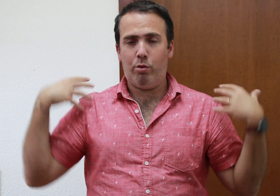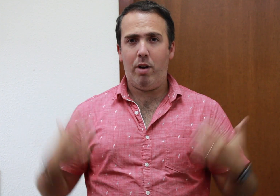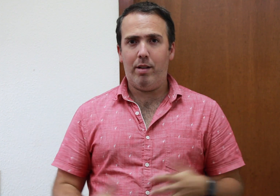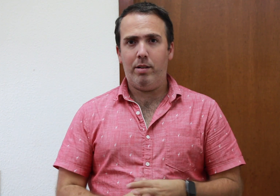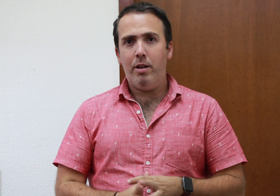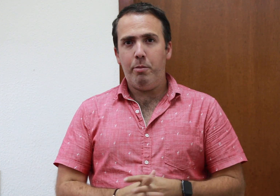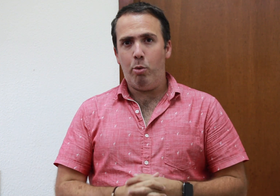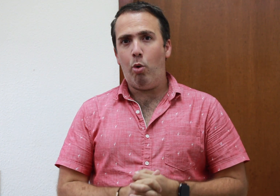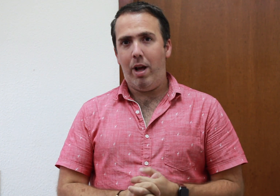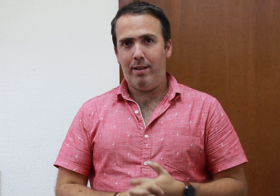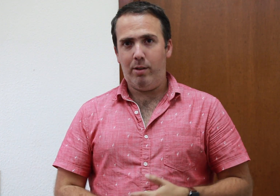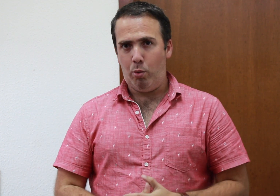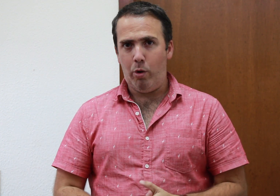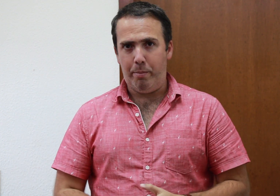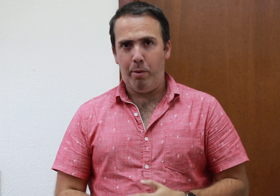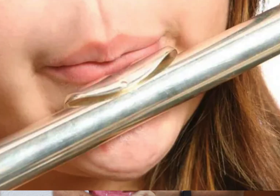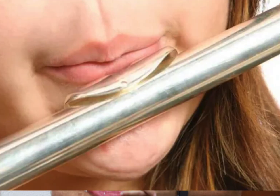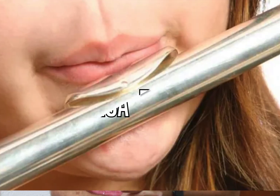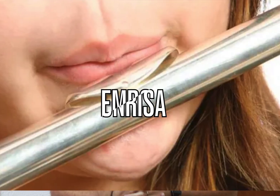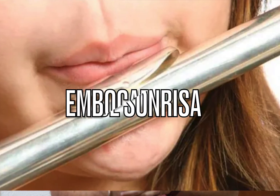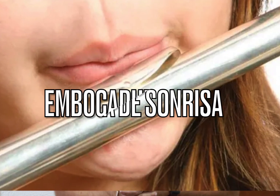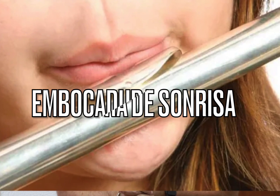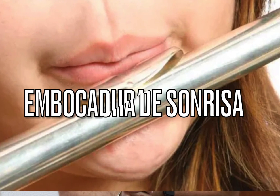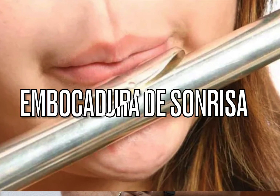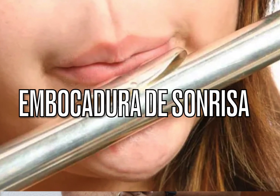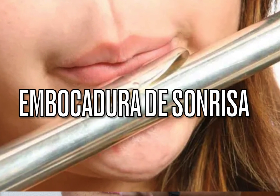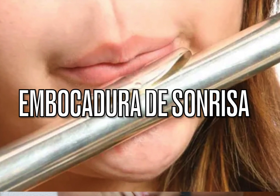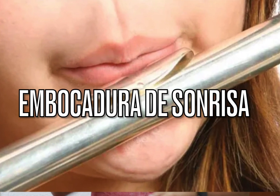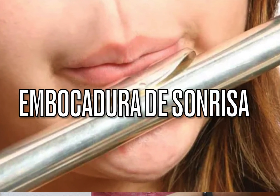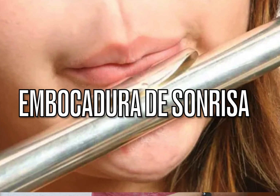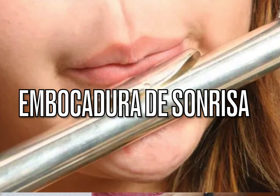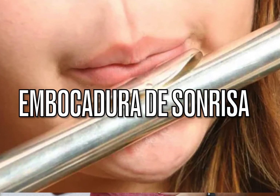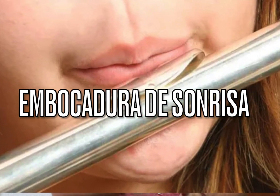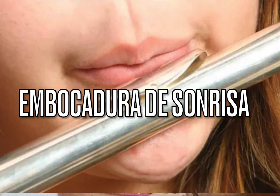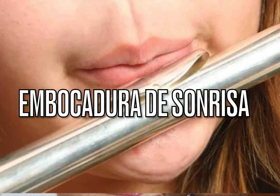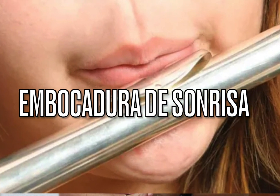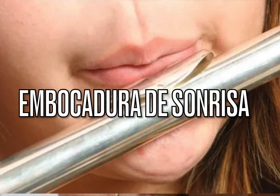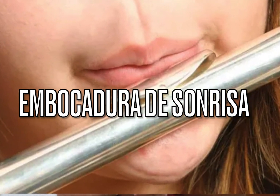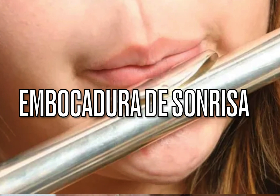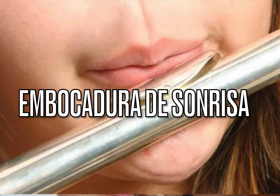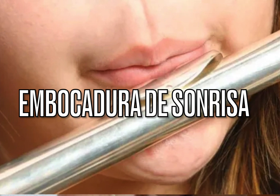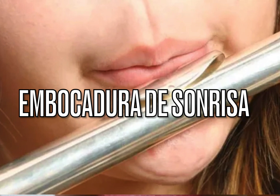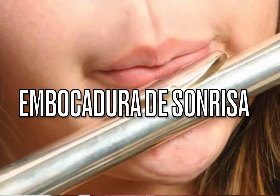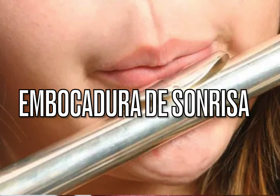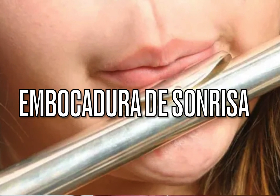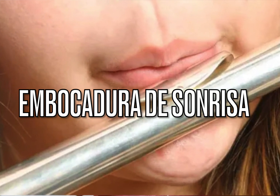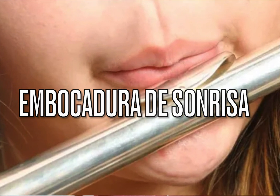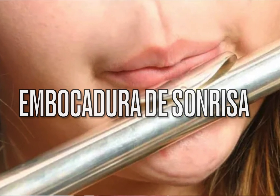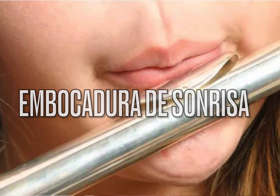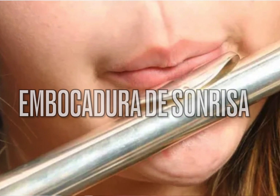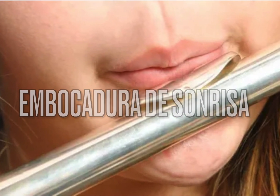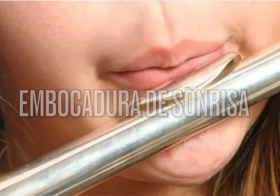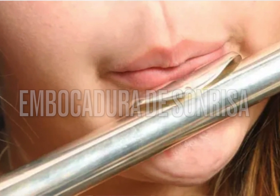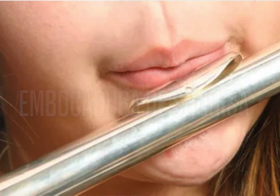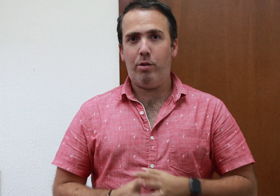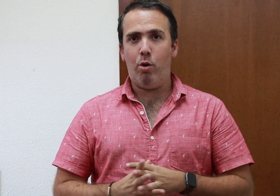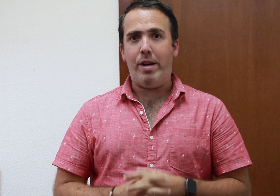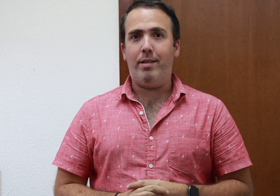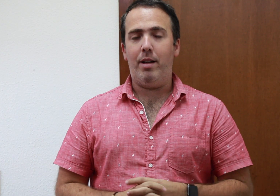zonas musculares de tu cuerpo. El error número dos y más común es la famosa embocadura de sonrisa.